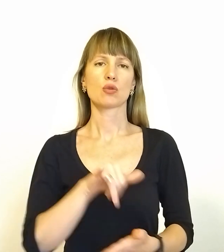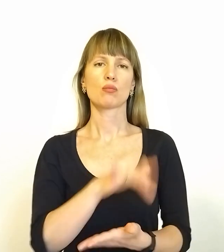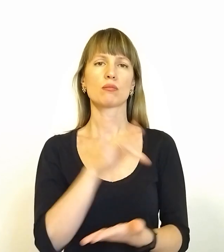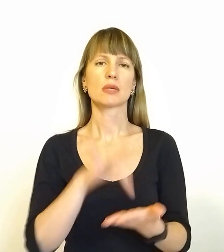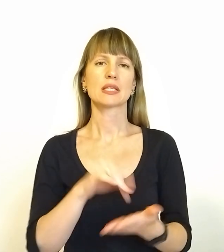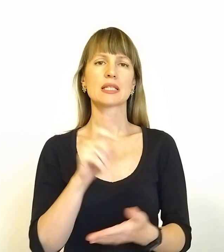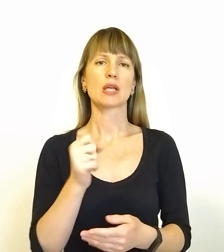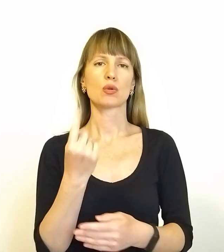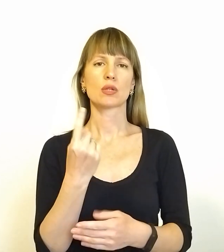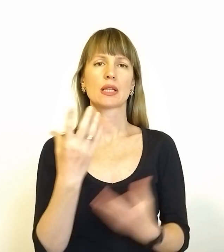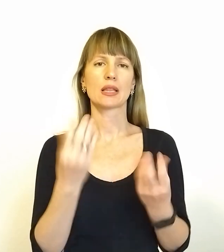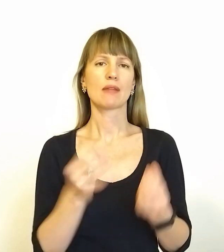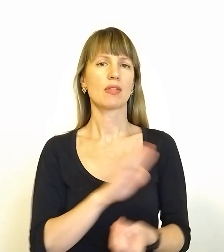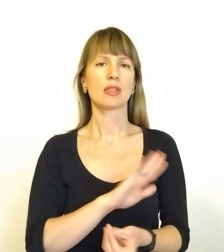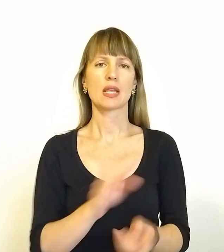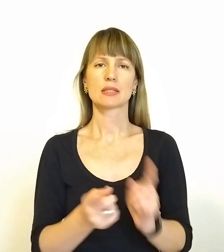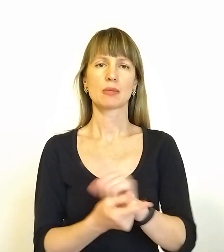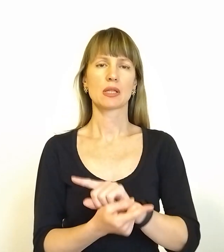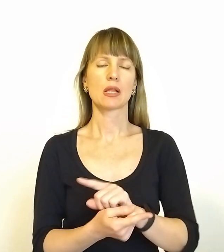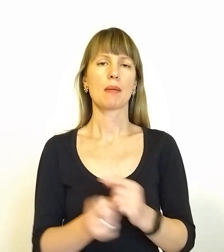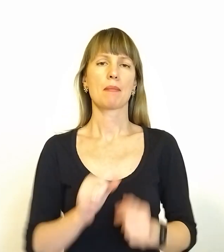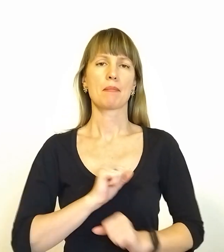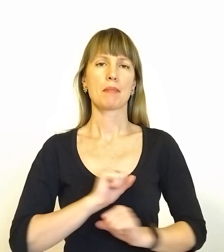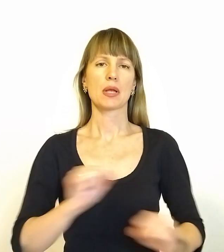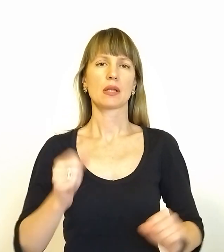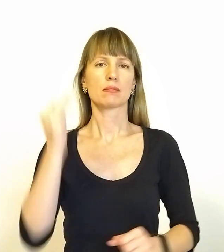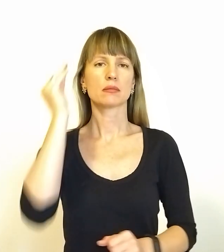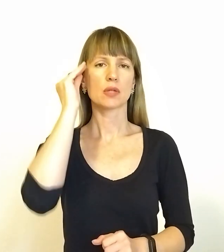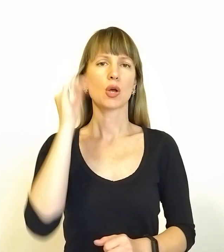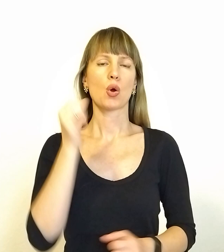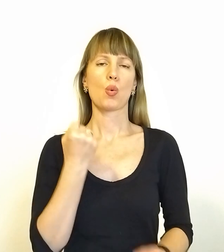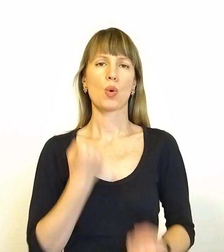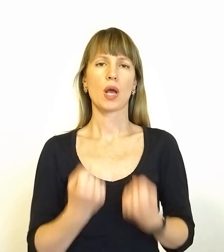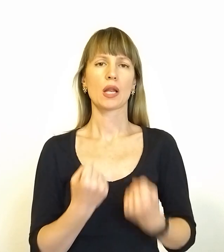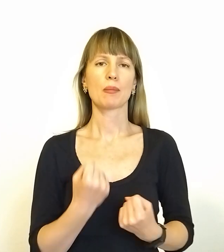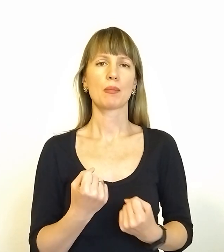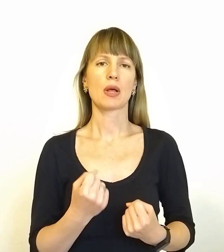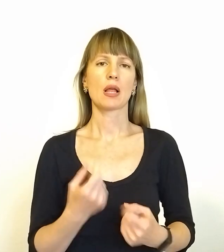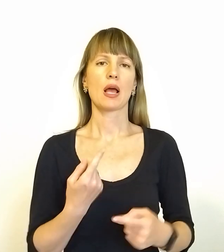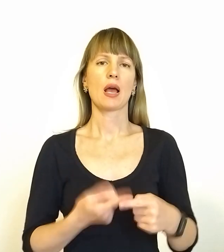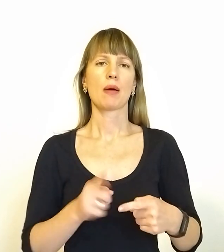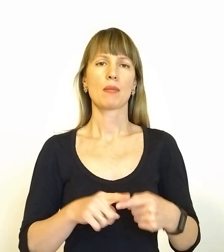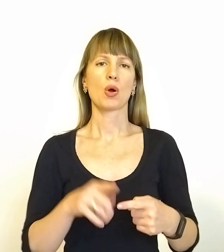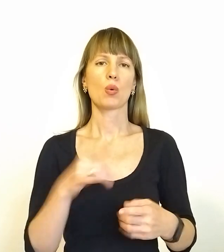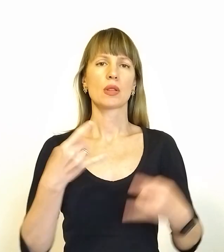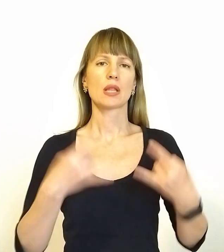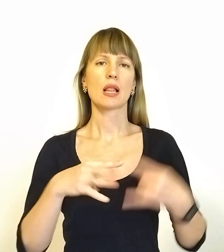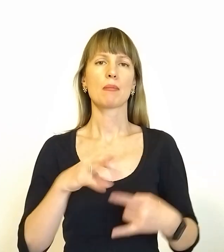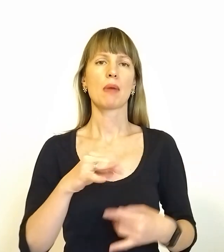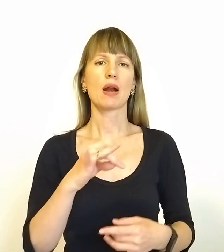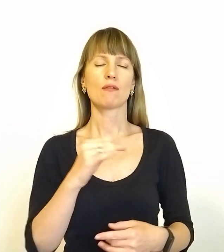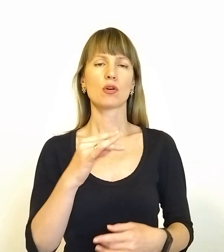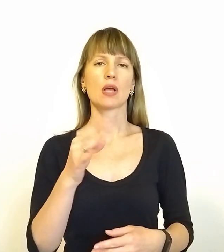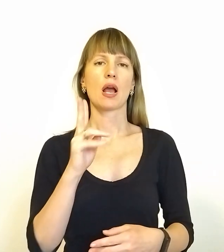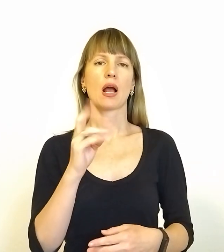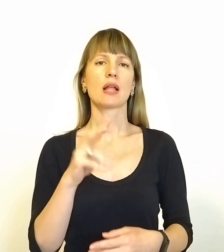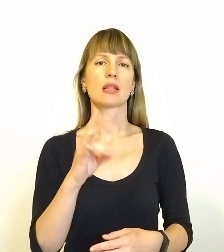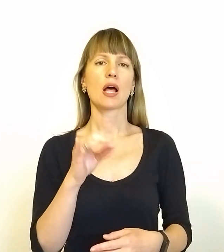11 днів не змінилися. Патріотична позиція навіть укріпилася. Про це у телемарафоні каналу Рада розповів міський